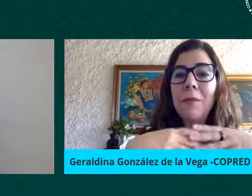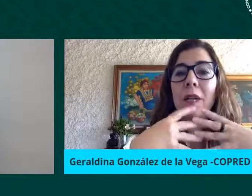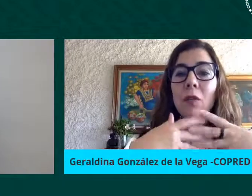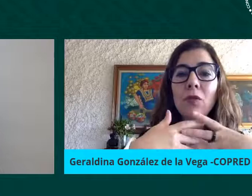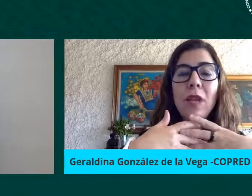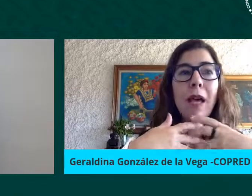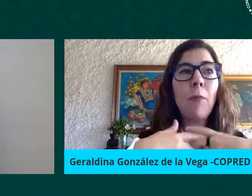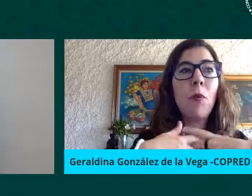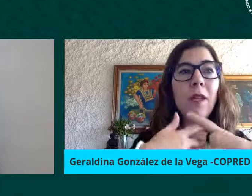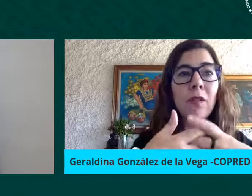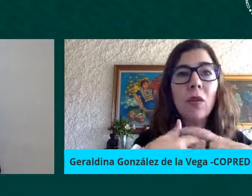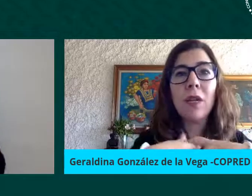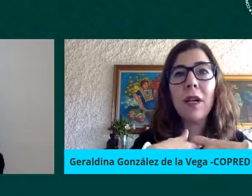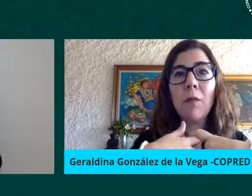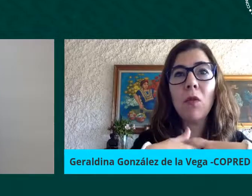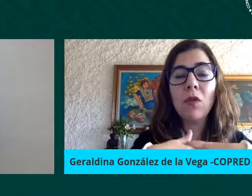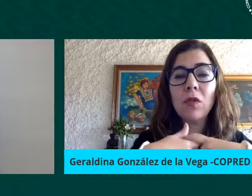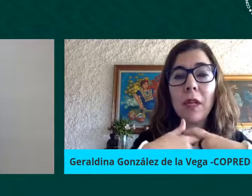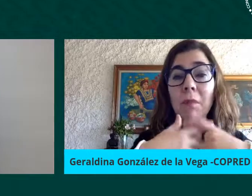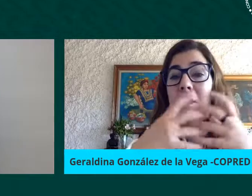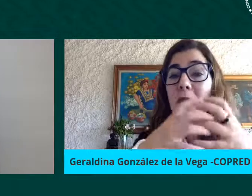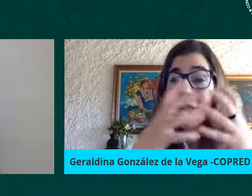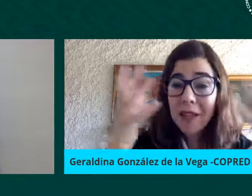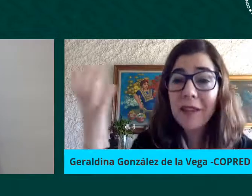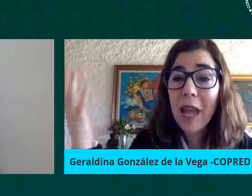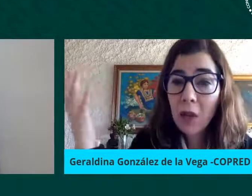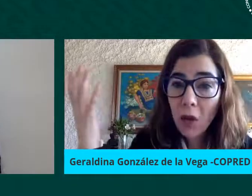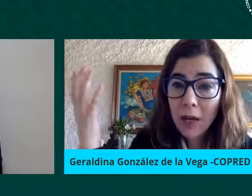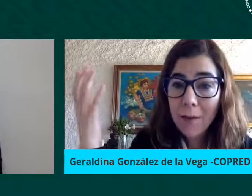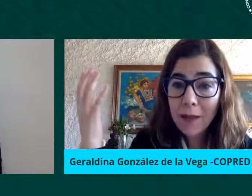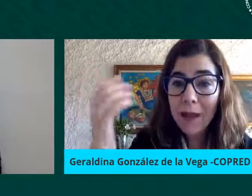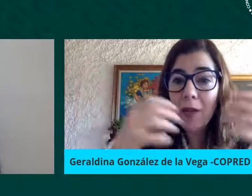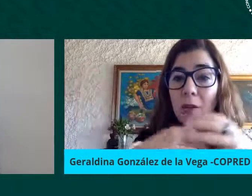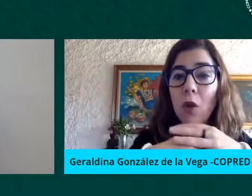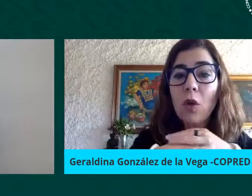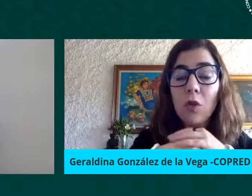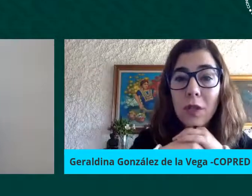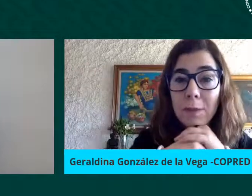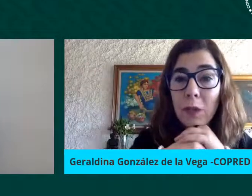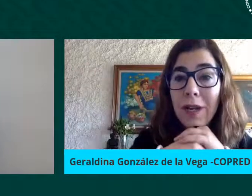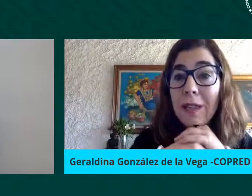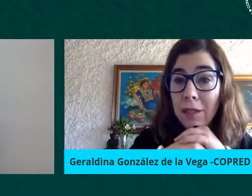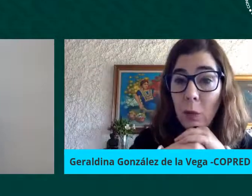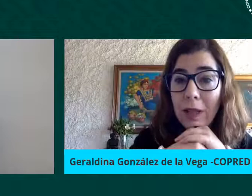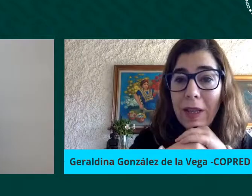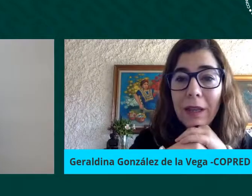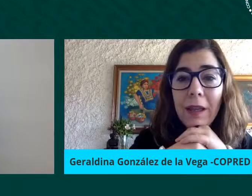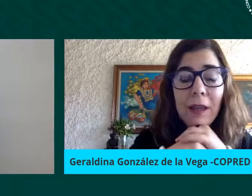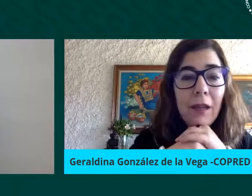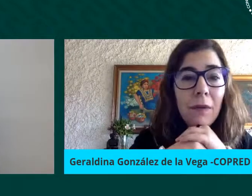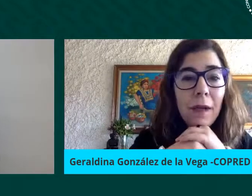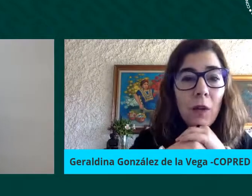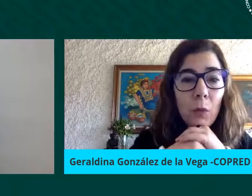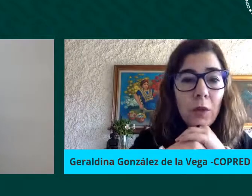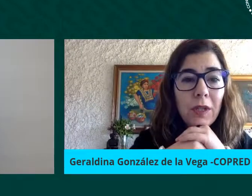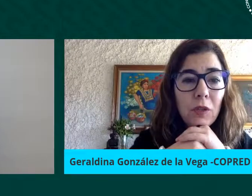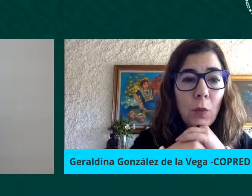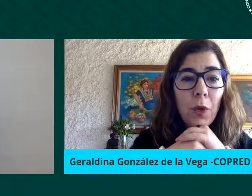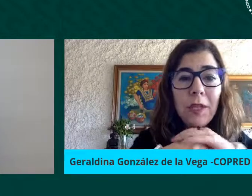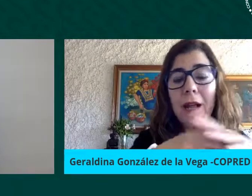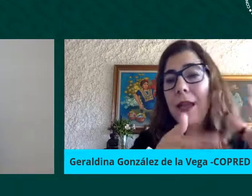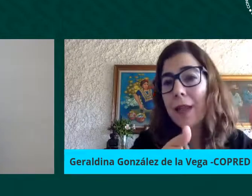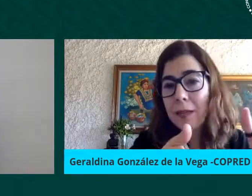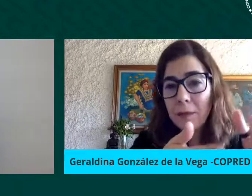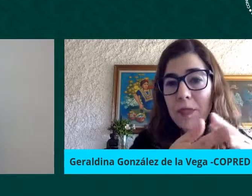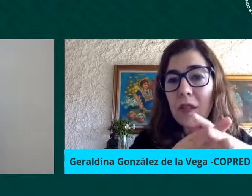que la pandemia nos ha puesto digamos más bien nos ha quitado la venda de los ojos con respecto a la desigualdad que vive en grupos de